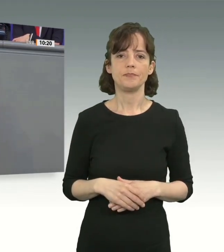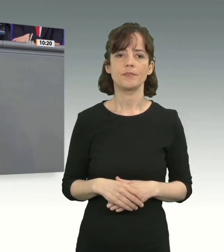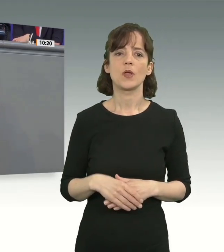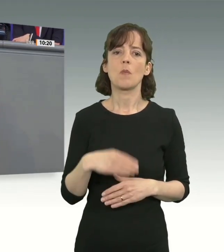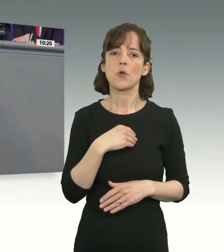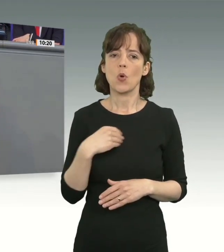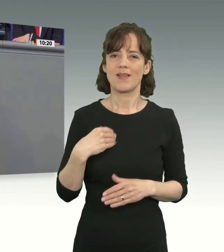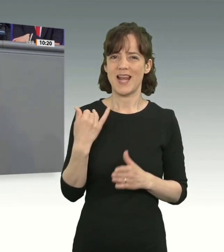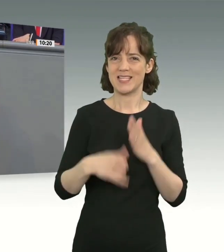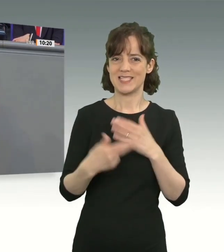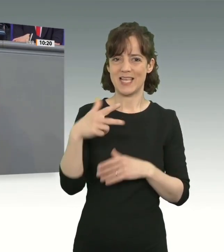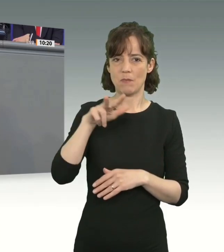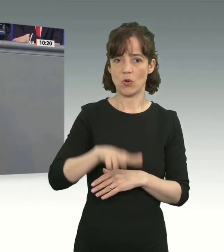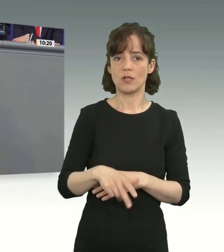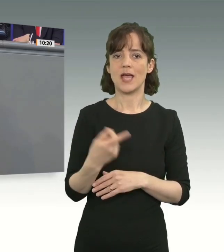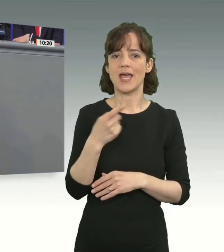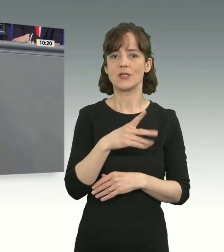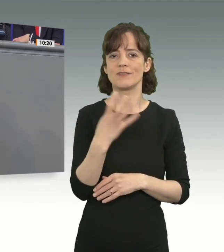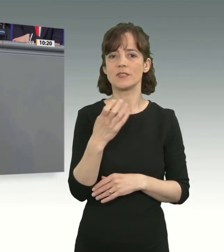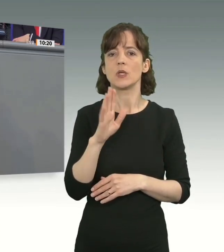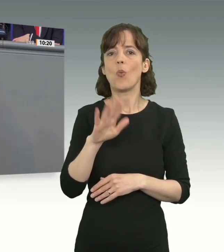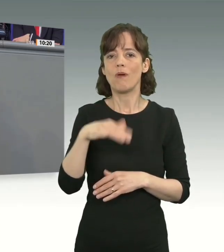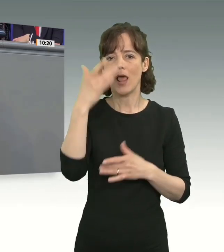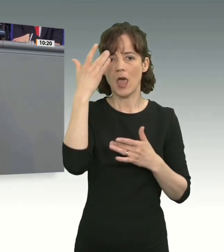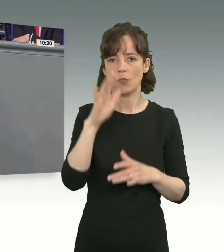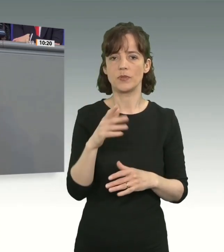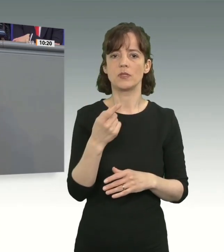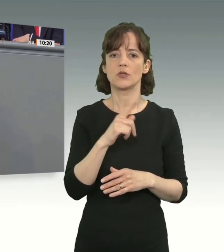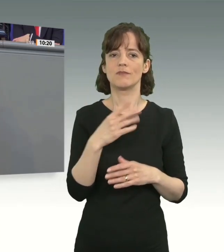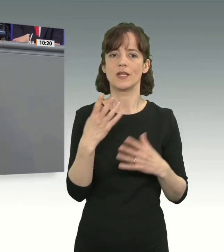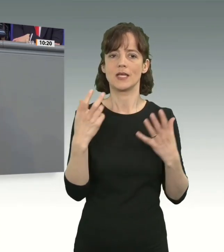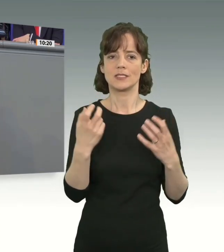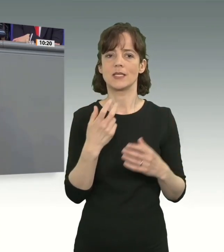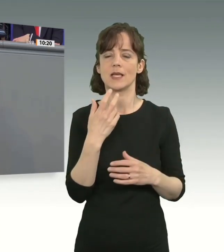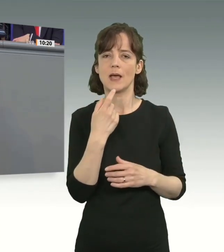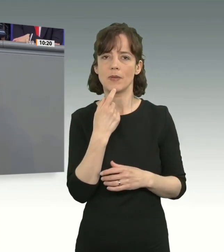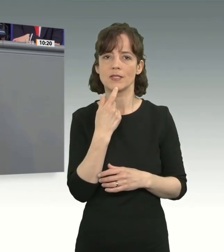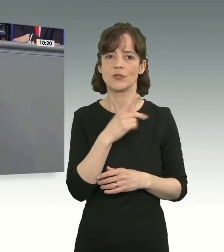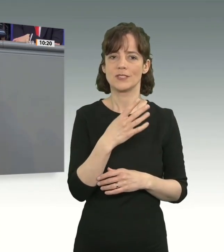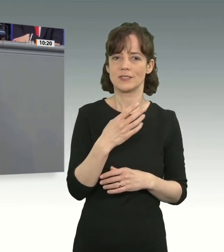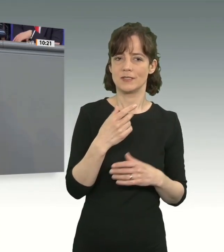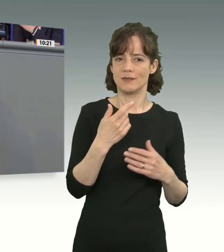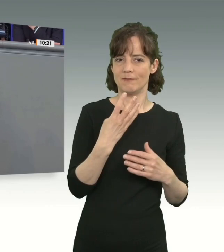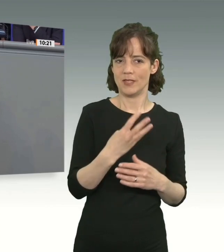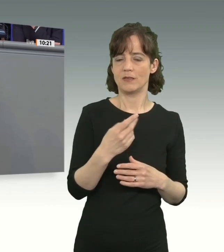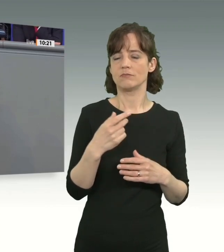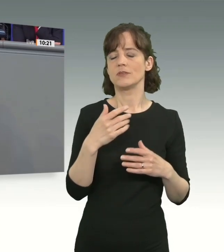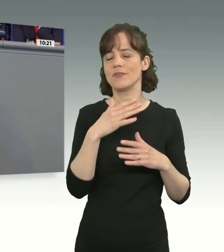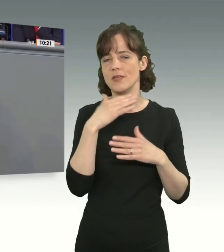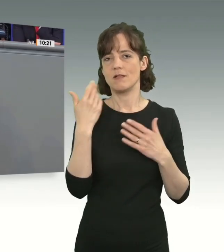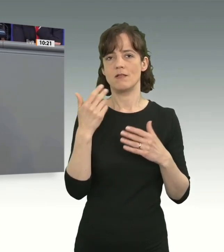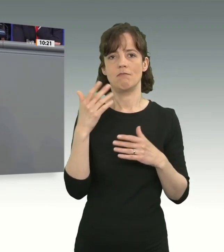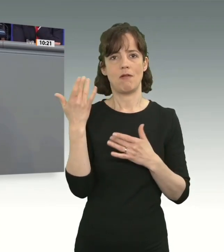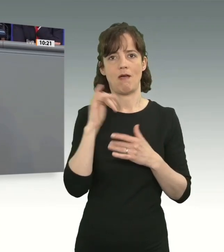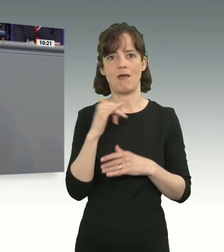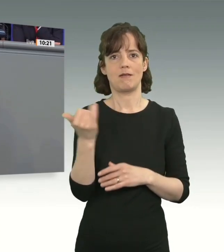1.040 unerlaubte, 1.584 im April 2.427 unerlaubte einreisen, doppelt so viel wie an